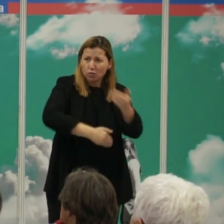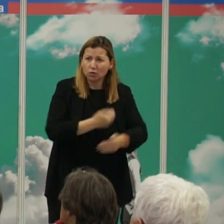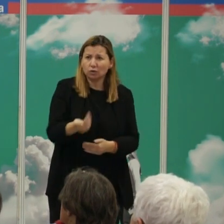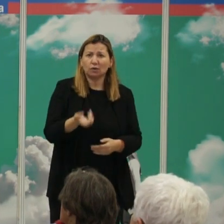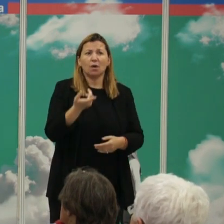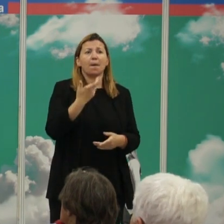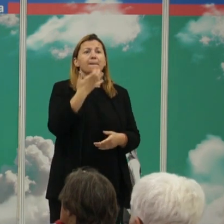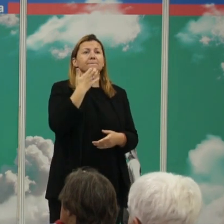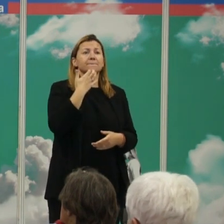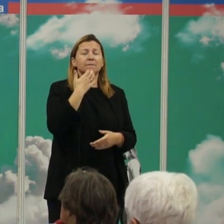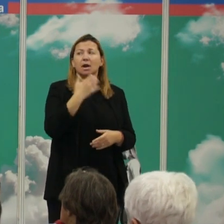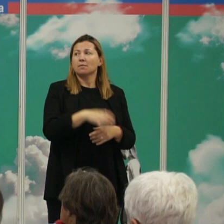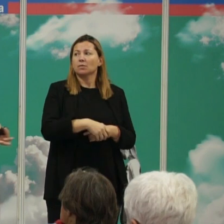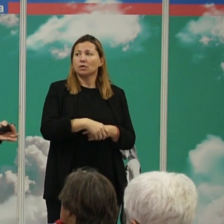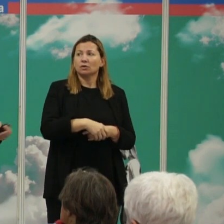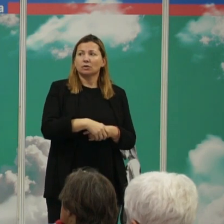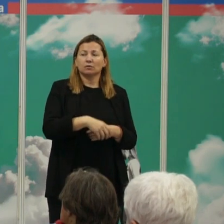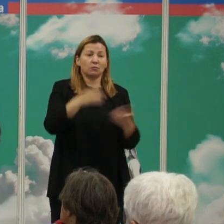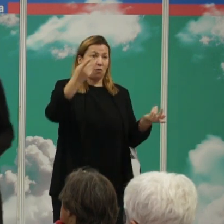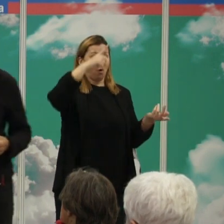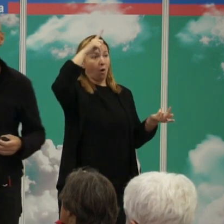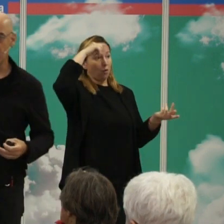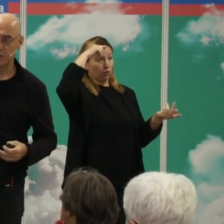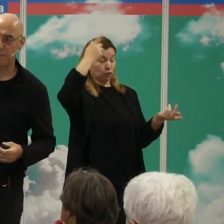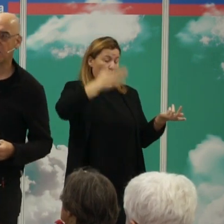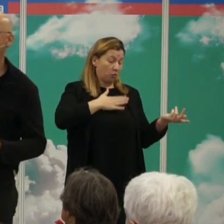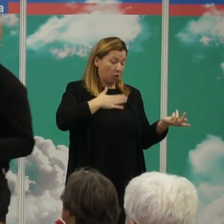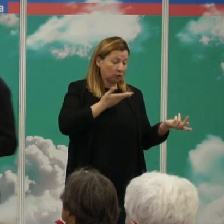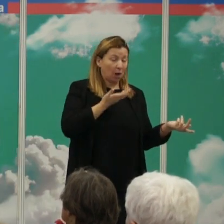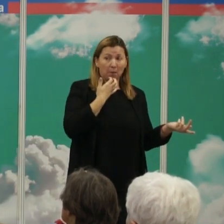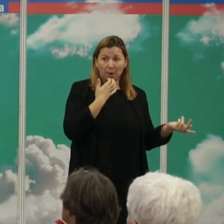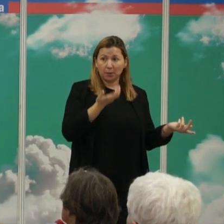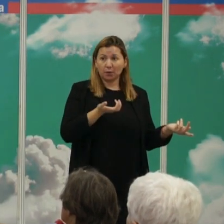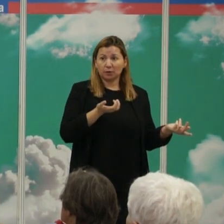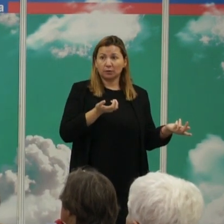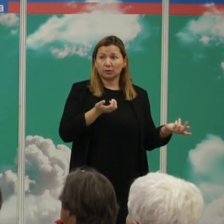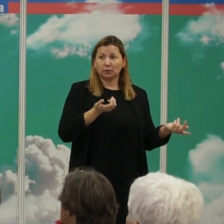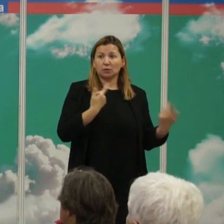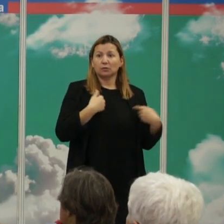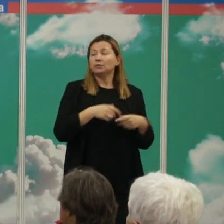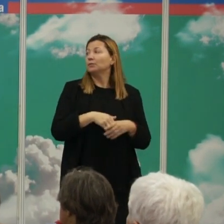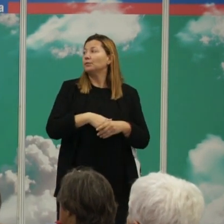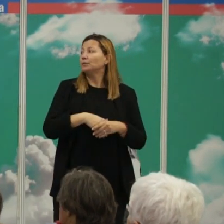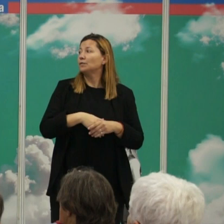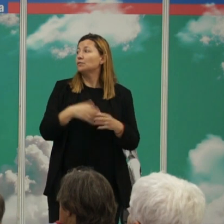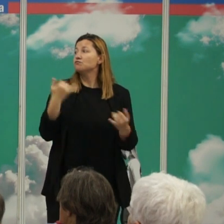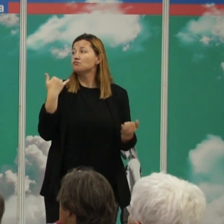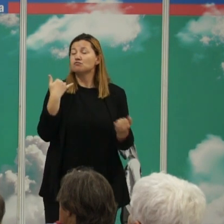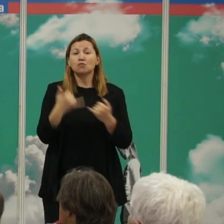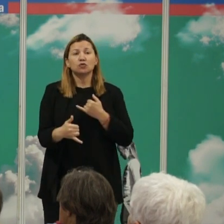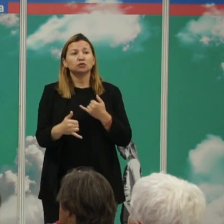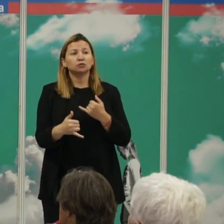y en el caso de las especies que manifiestan un poco de cultura, como es la nuestra, por supuesto, pues también con el contexto cultural. Y por último,